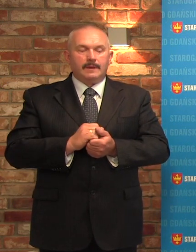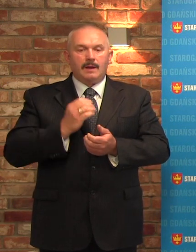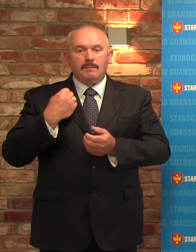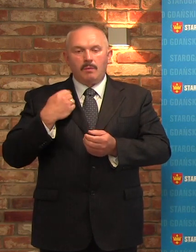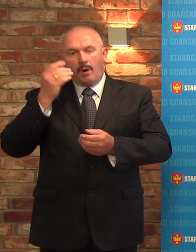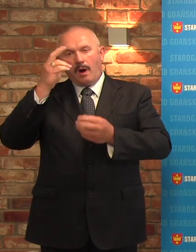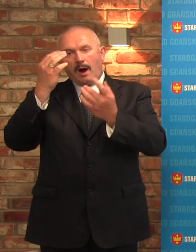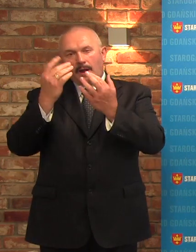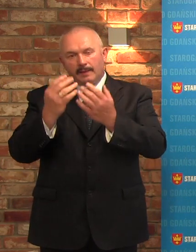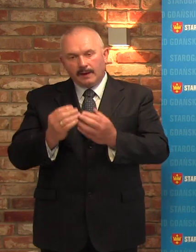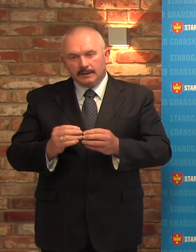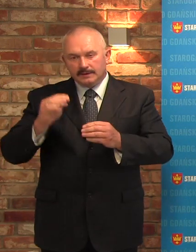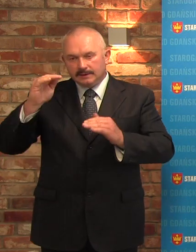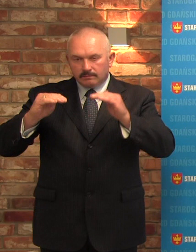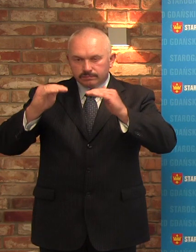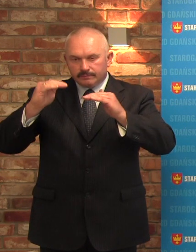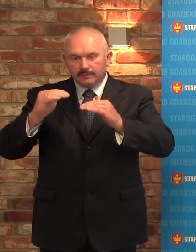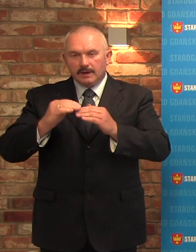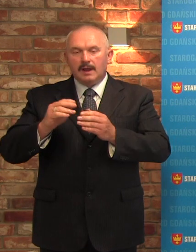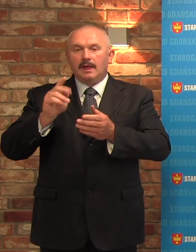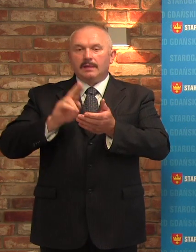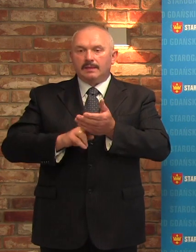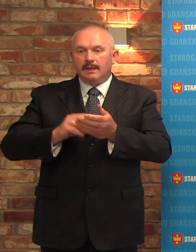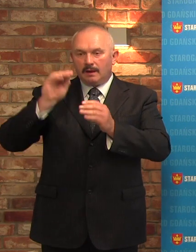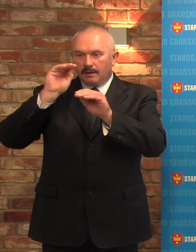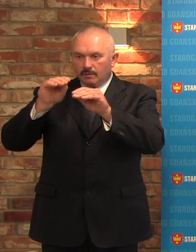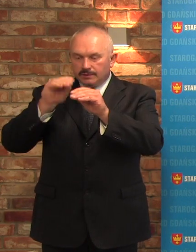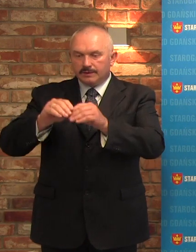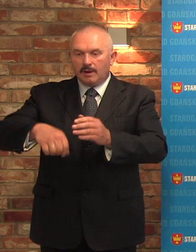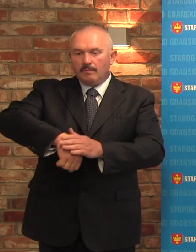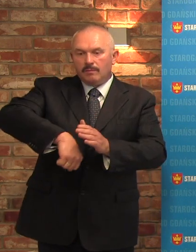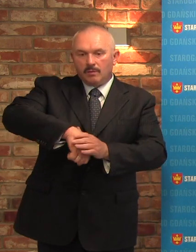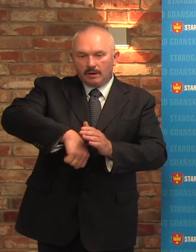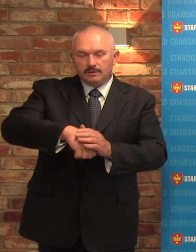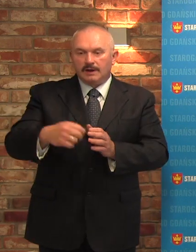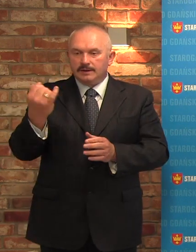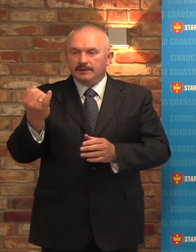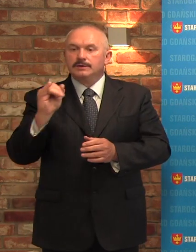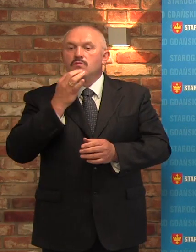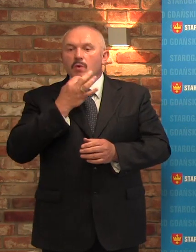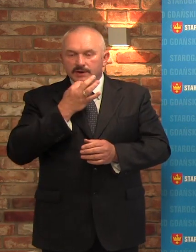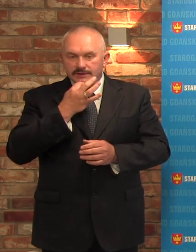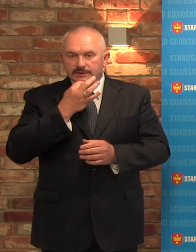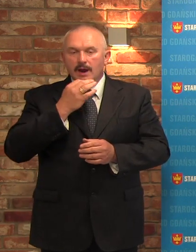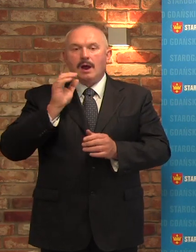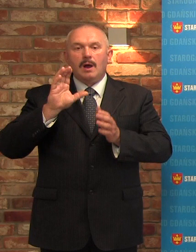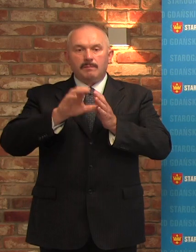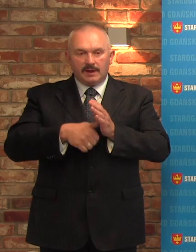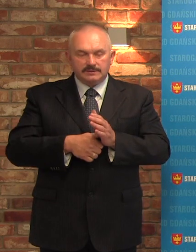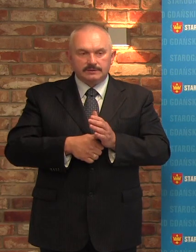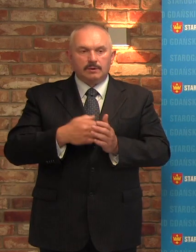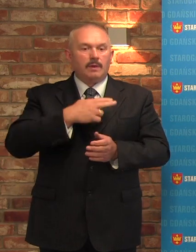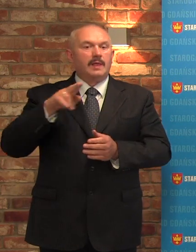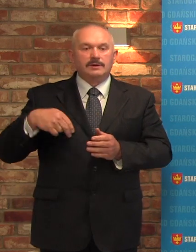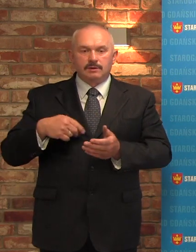okazuje się, że na szkolenie zawodnika piłki nożnej, mam to na myśli dzieci i młodzież, miasto, czyli z